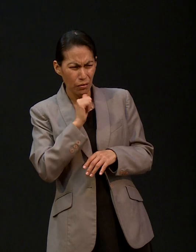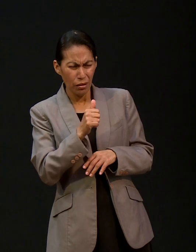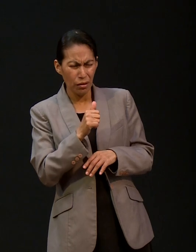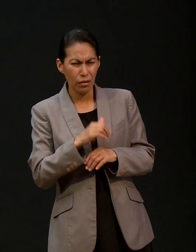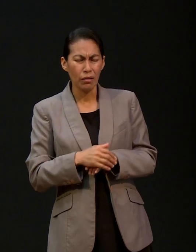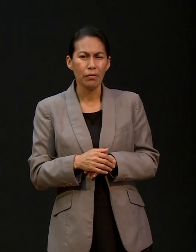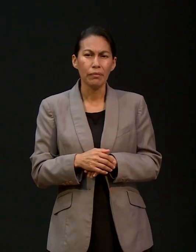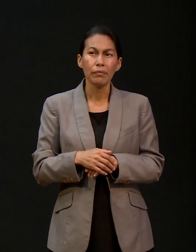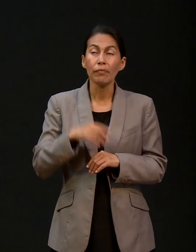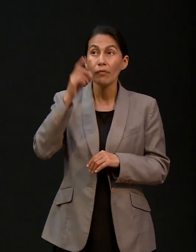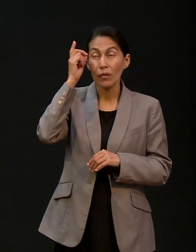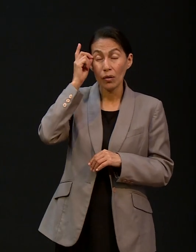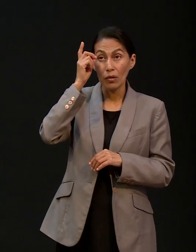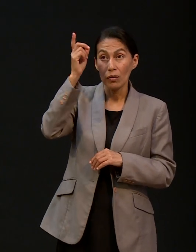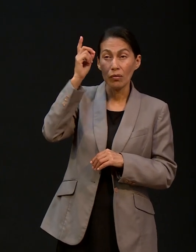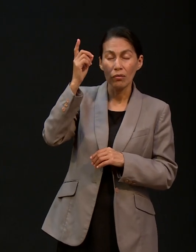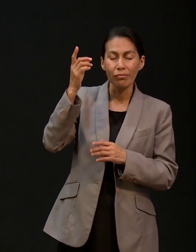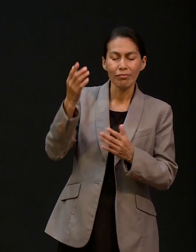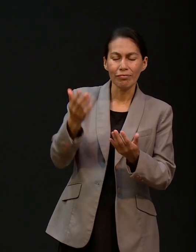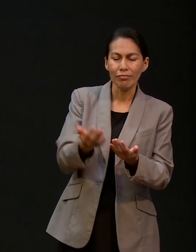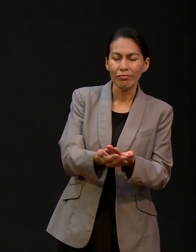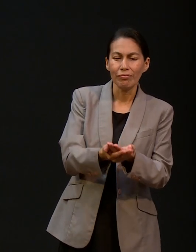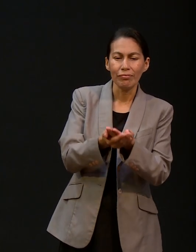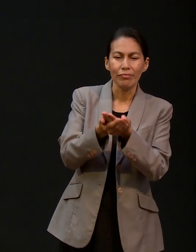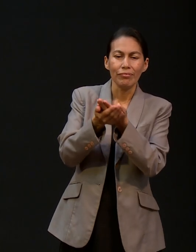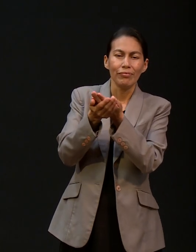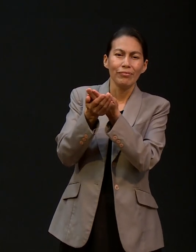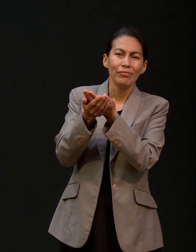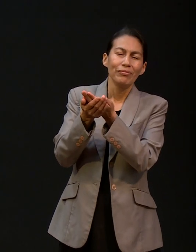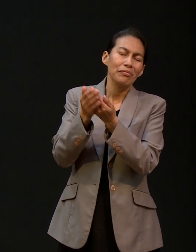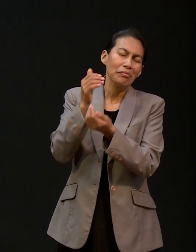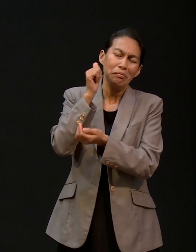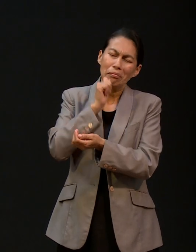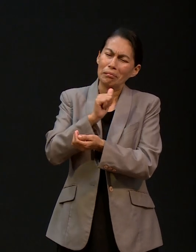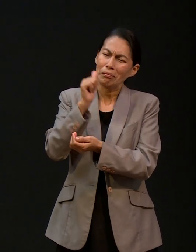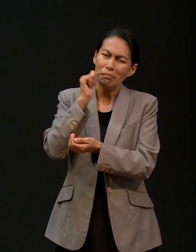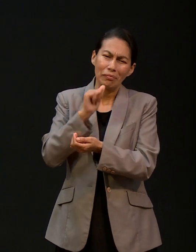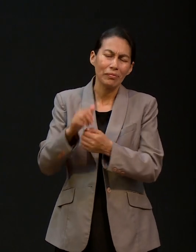Dios lo sostuvo hasta el último momento. Le pedíamos a Dios que